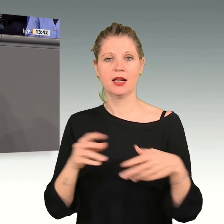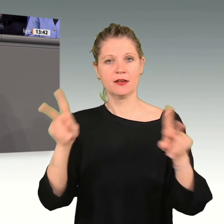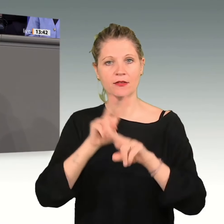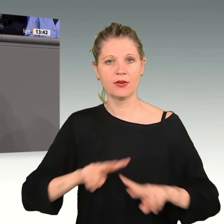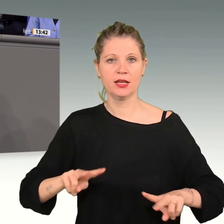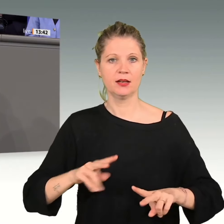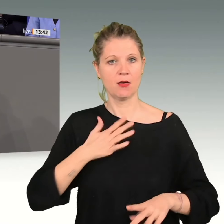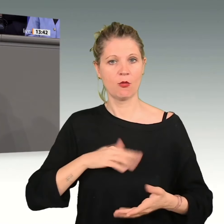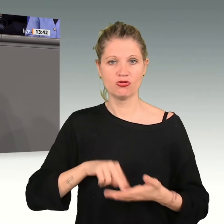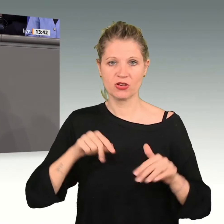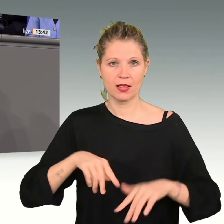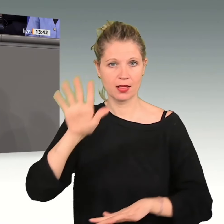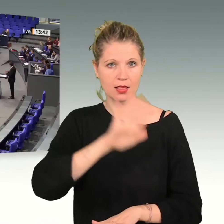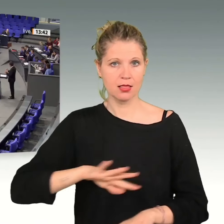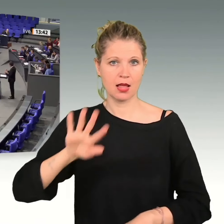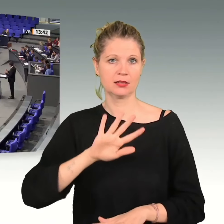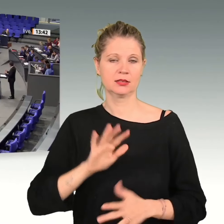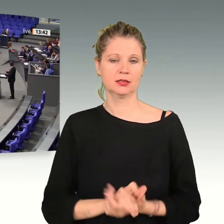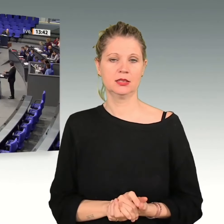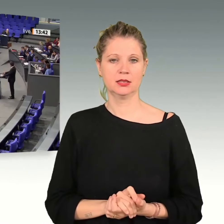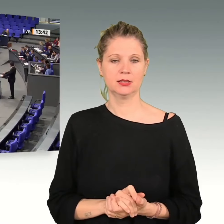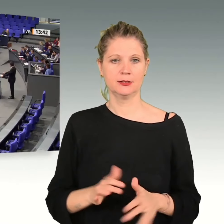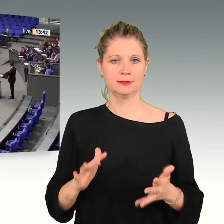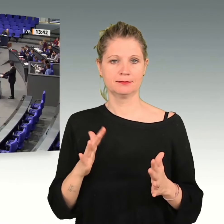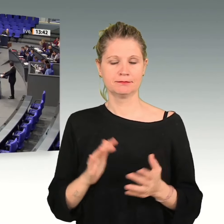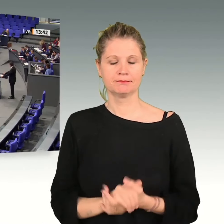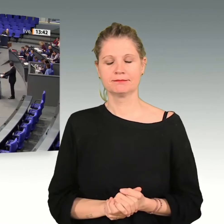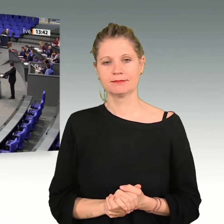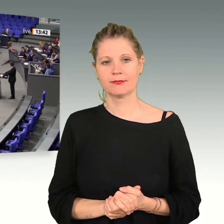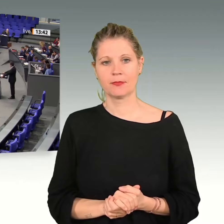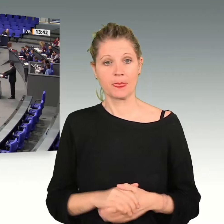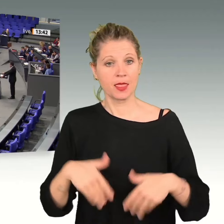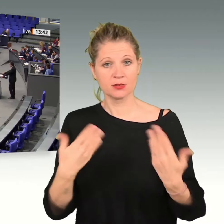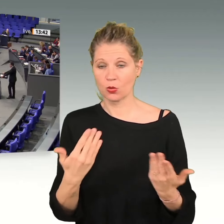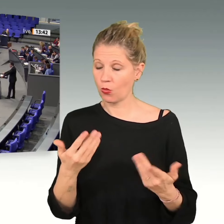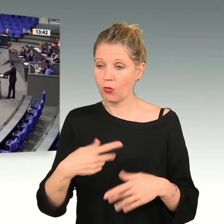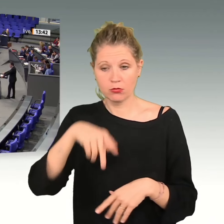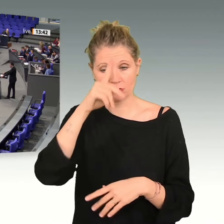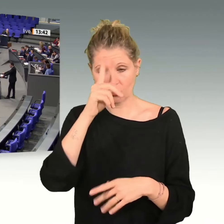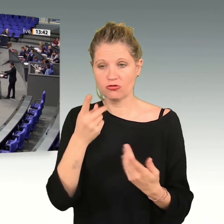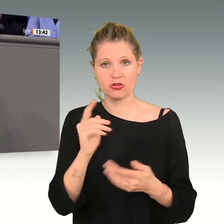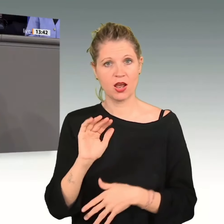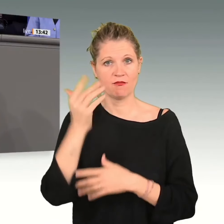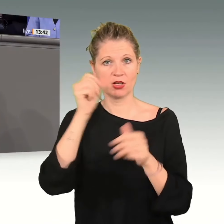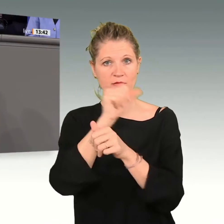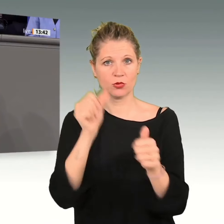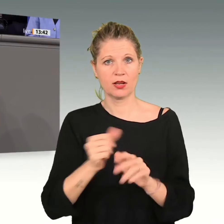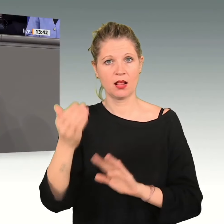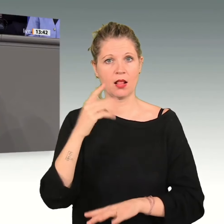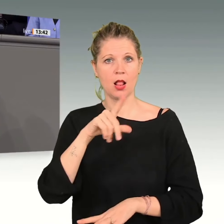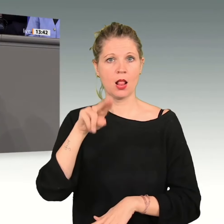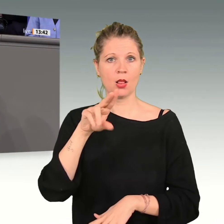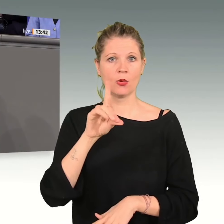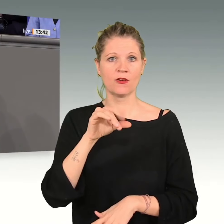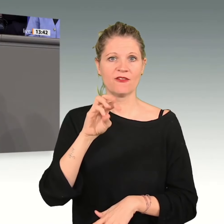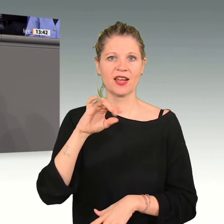beiträgt. Das war das deutsche Erfolgsmodell des Ludwig Erhard. Und seit Ludwig